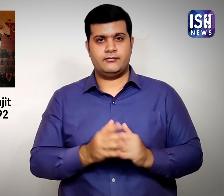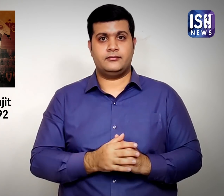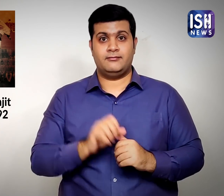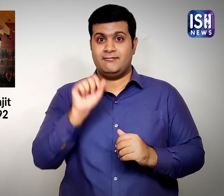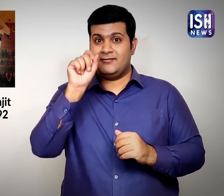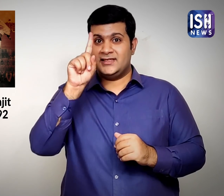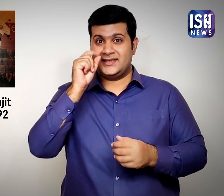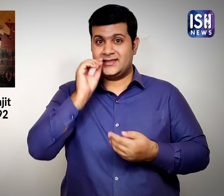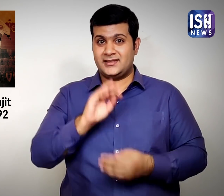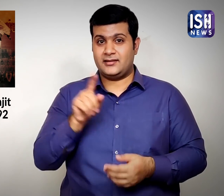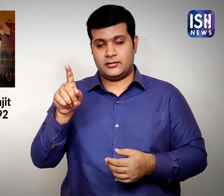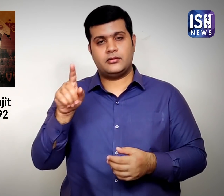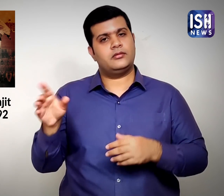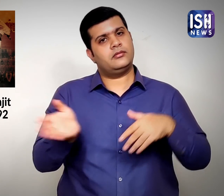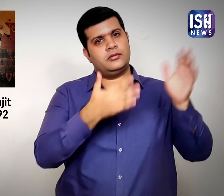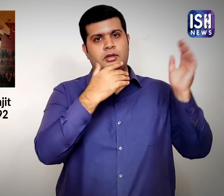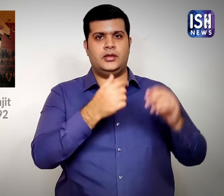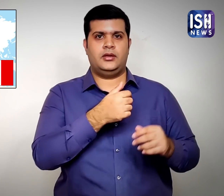उनका बड़ा बेटा कैनेडा में डॉक्टर है